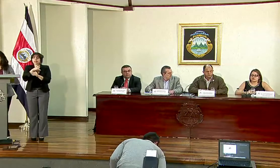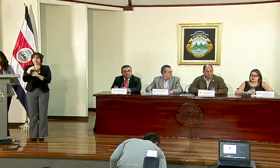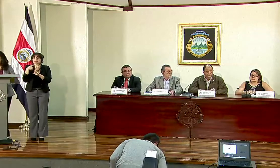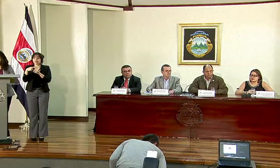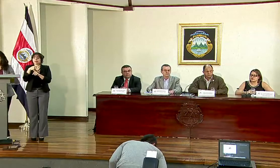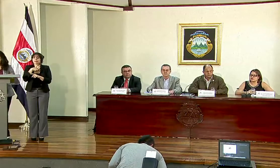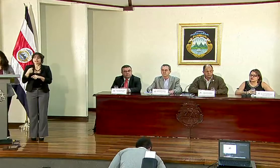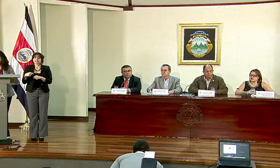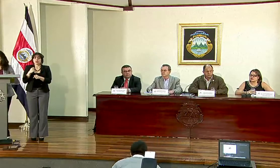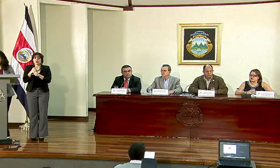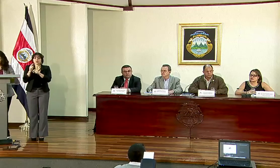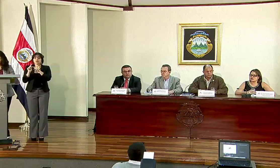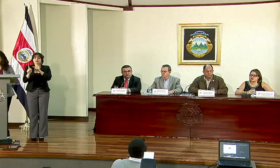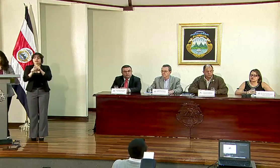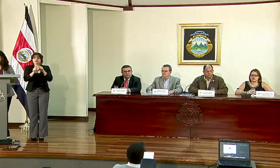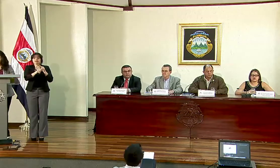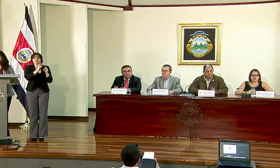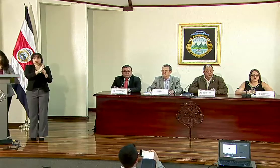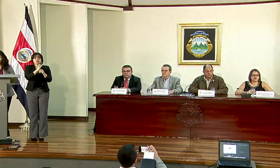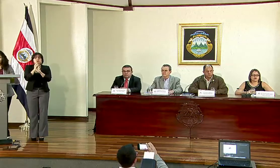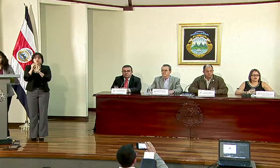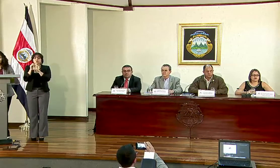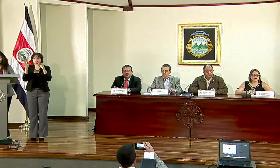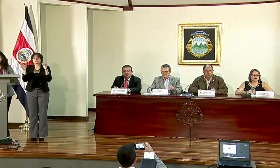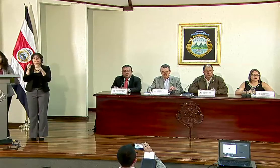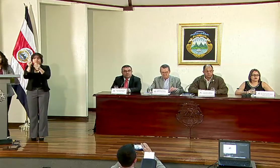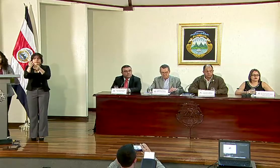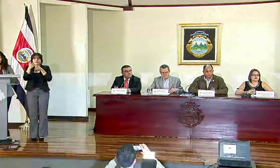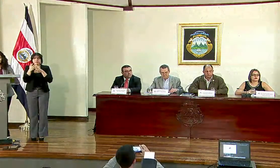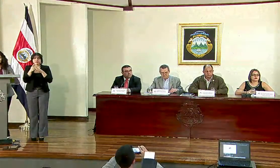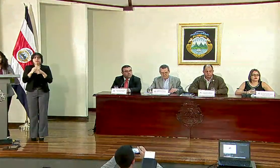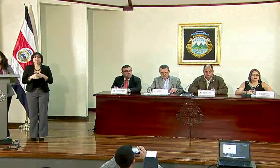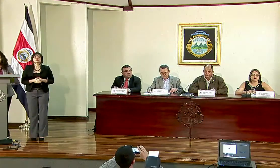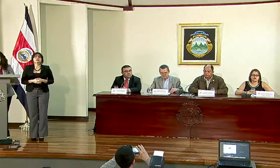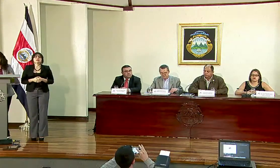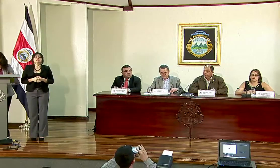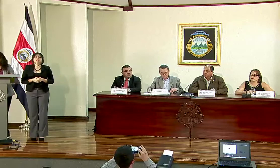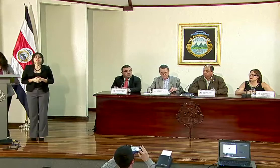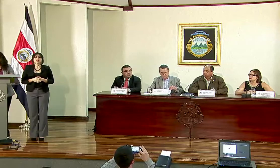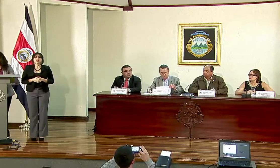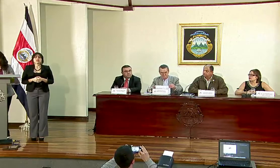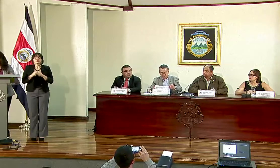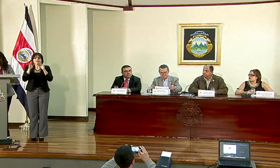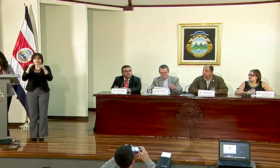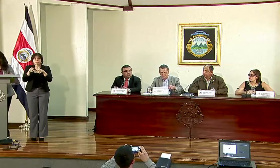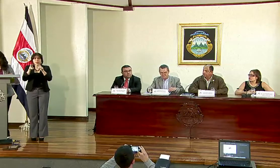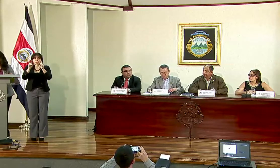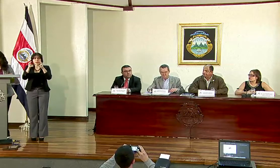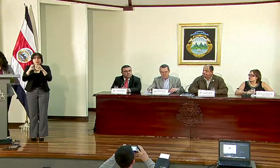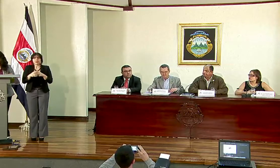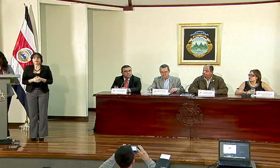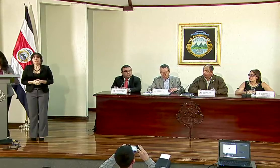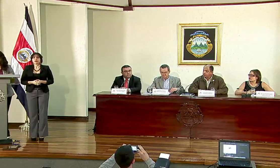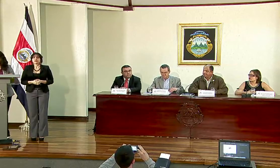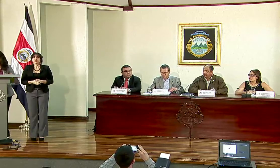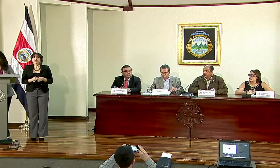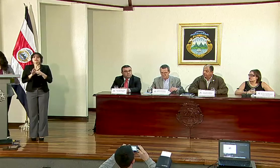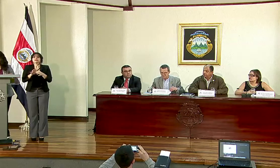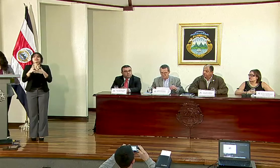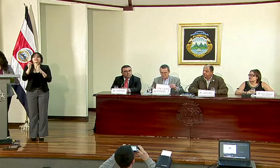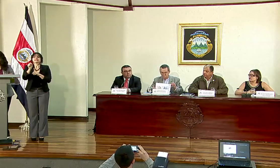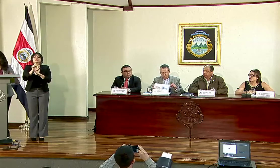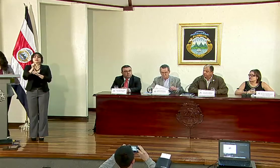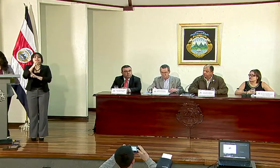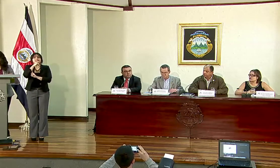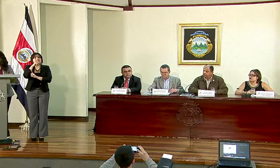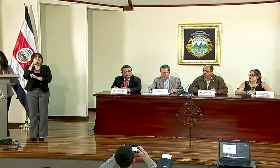presidentes ejecutivos de diferentes instituciones rindieron un informe y dedicaron el tema a la situación de